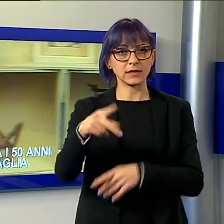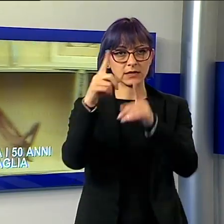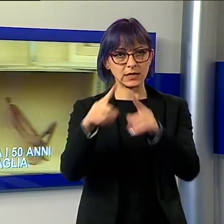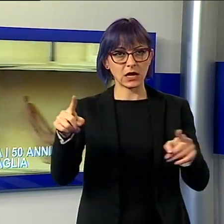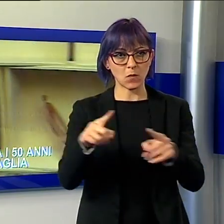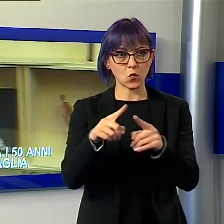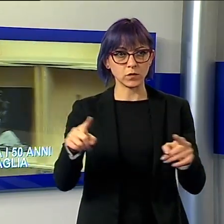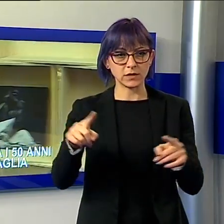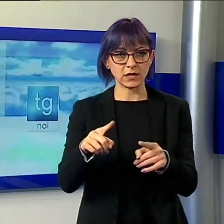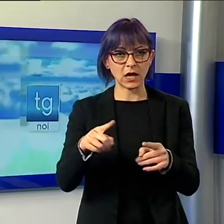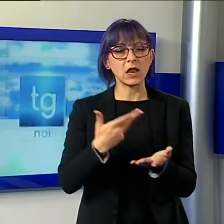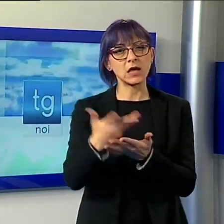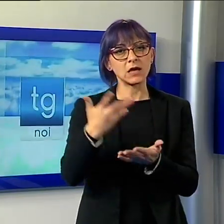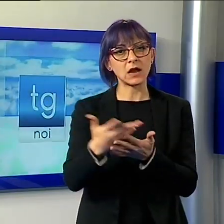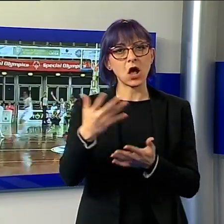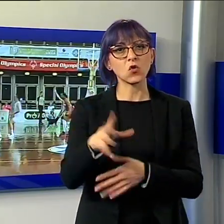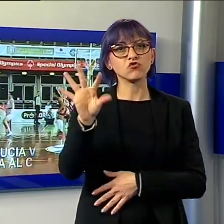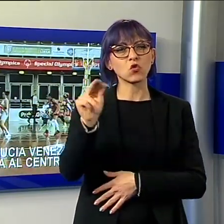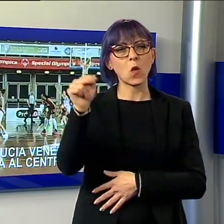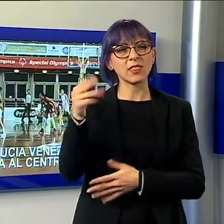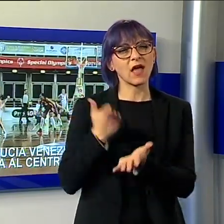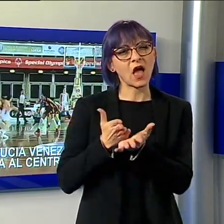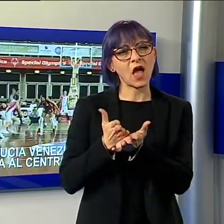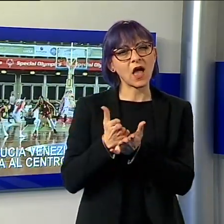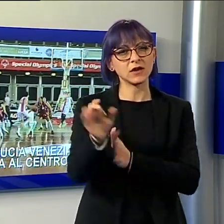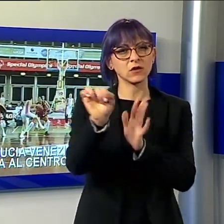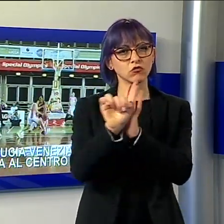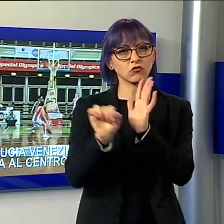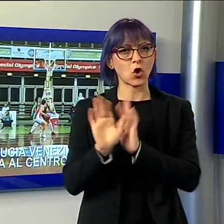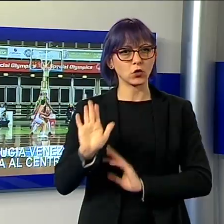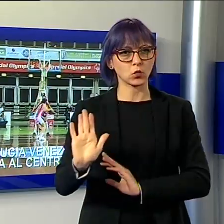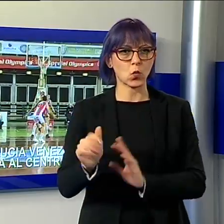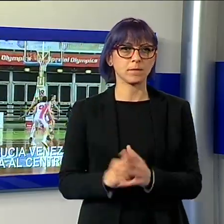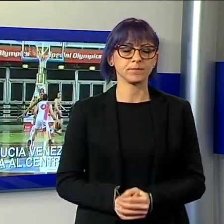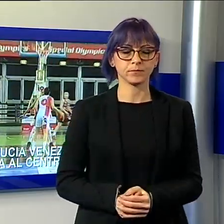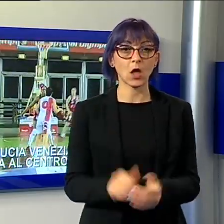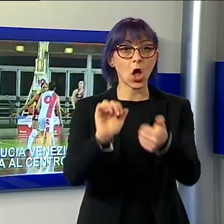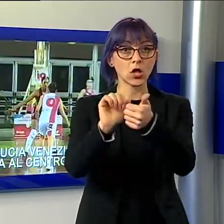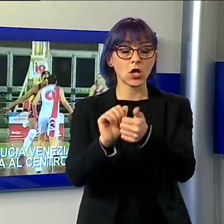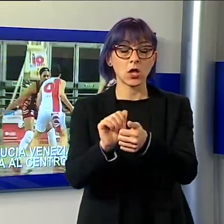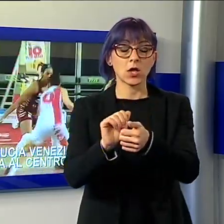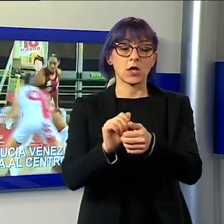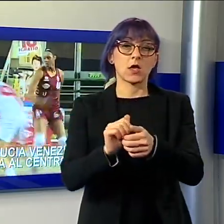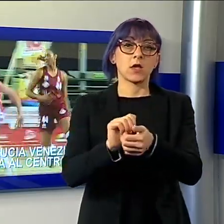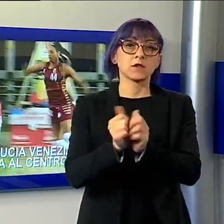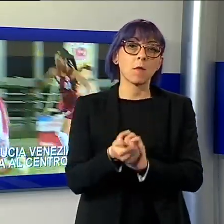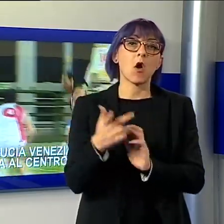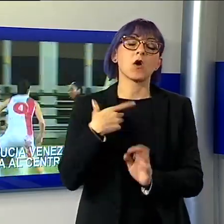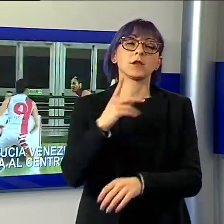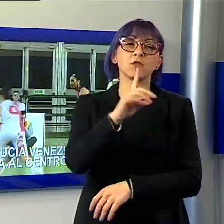musicale. Lo sport Gesam brucia Venezia 1-0 e palla al centro, le biancorosse e gli